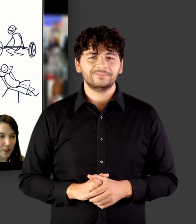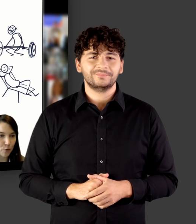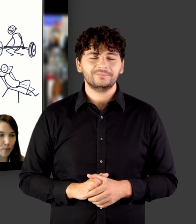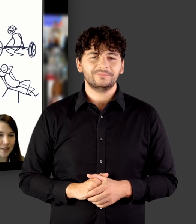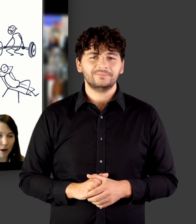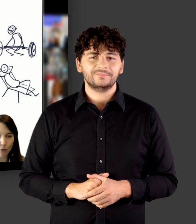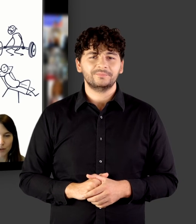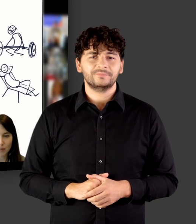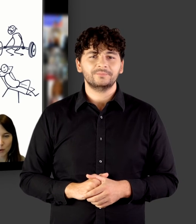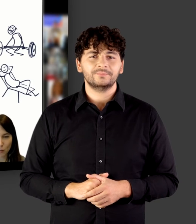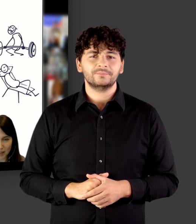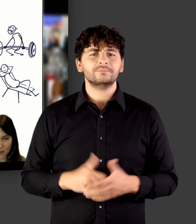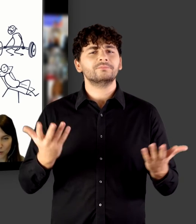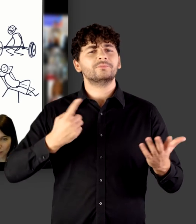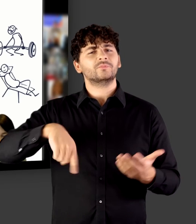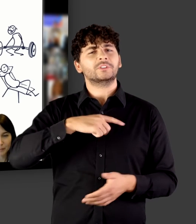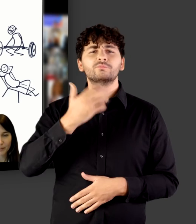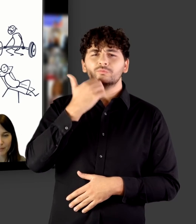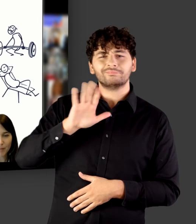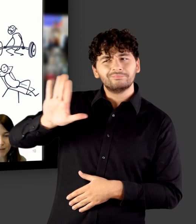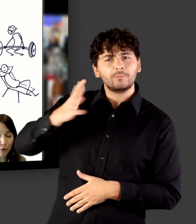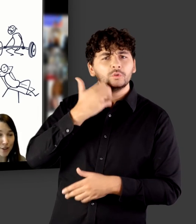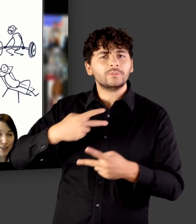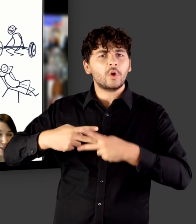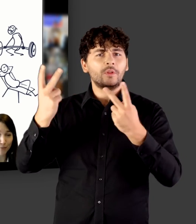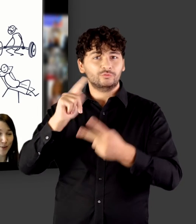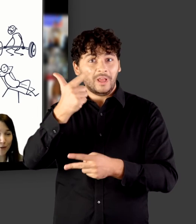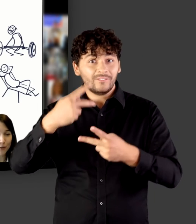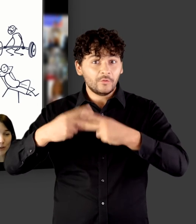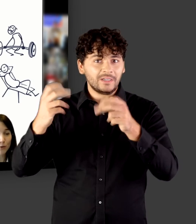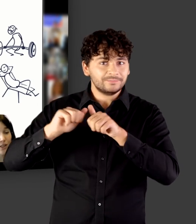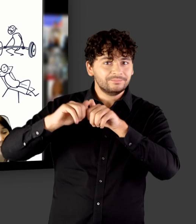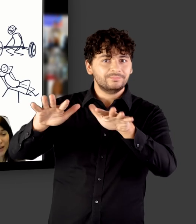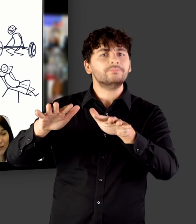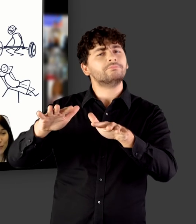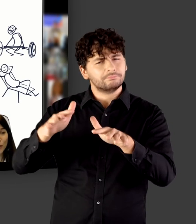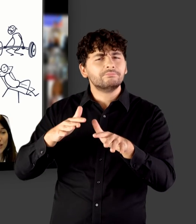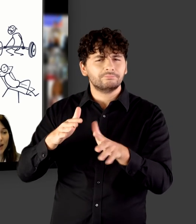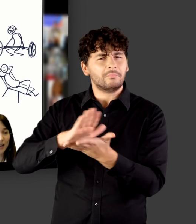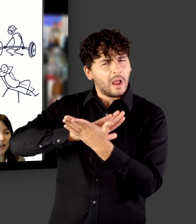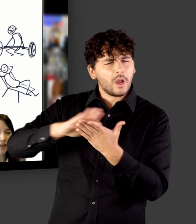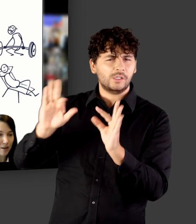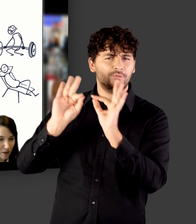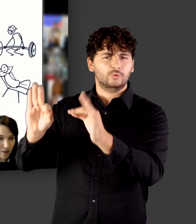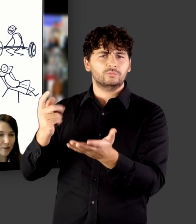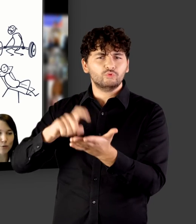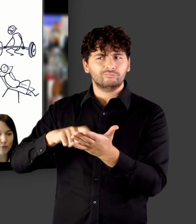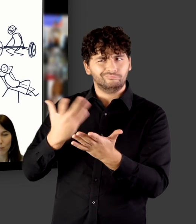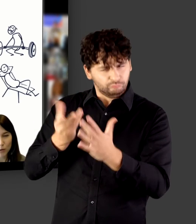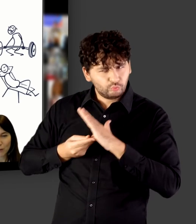Dokumente auf dem Dokumenten-Server. Wir wollen es für Sie sozusagen so einfach wie möglich machen, zu zweit zu